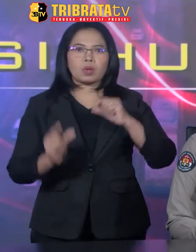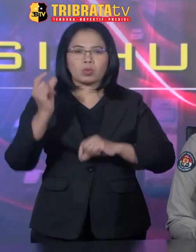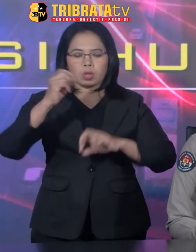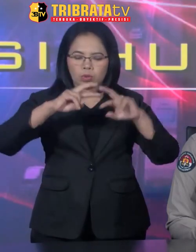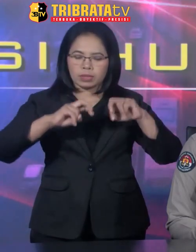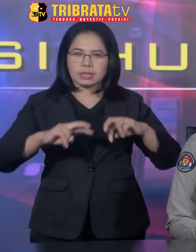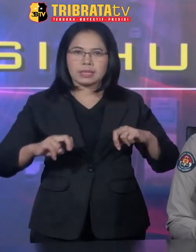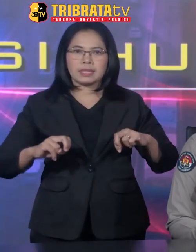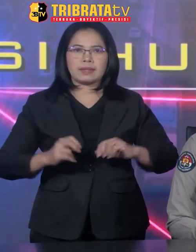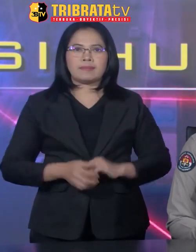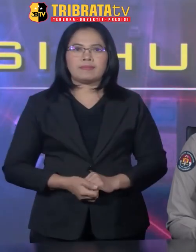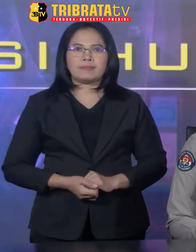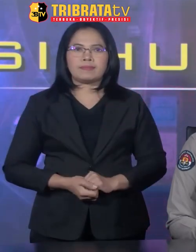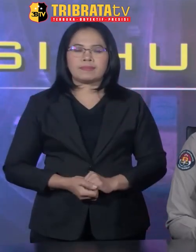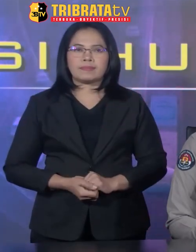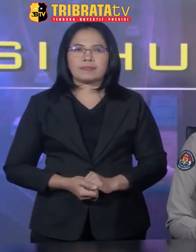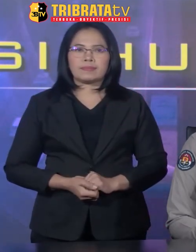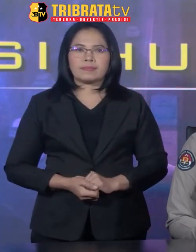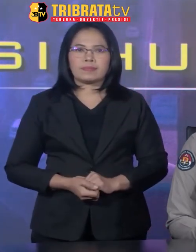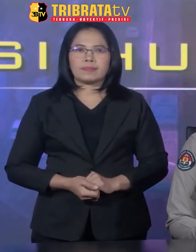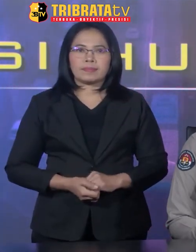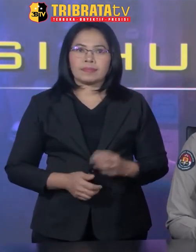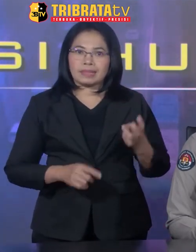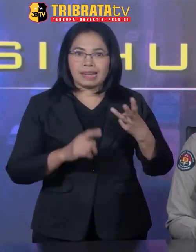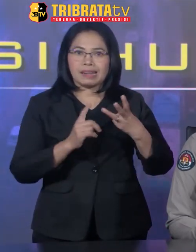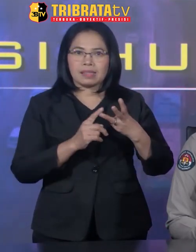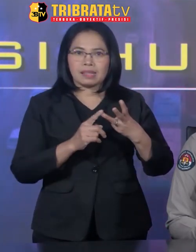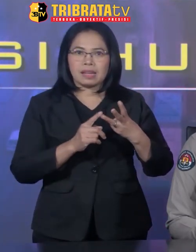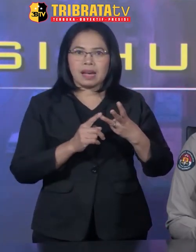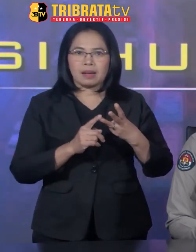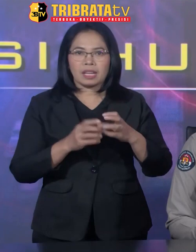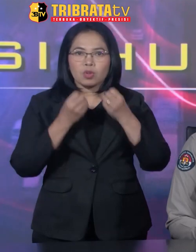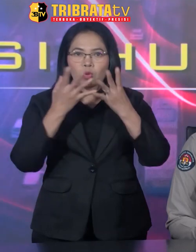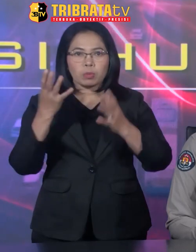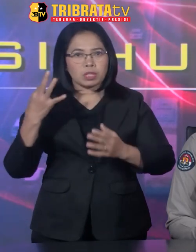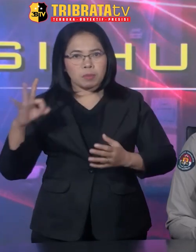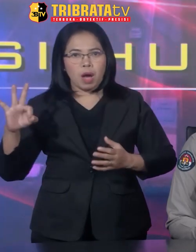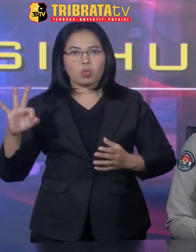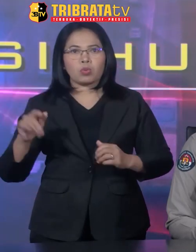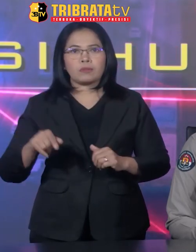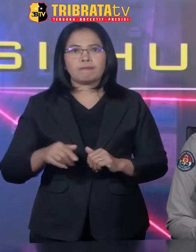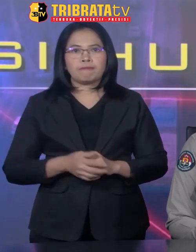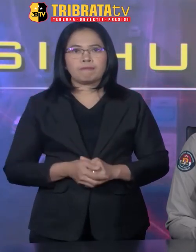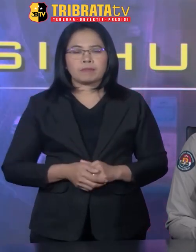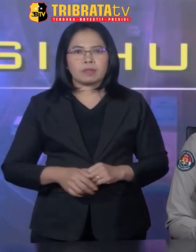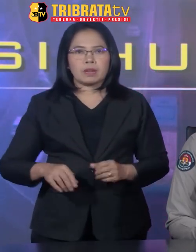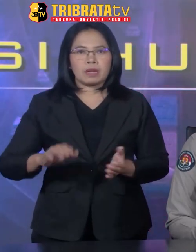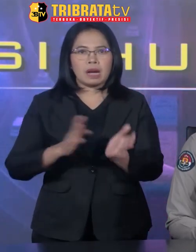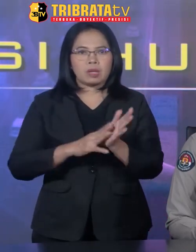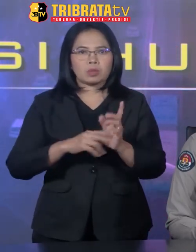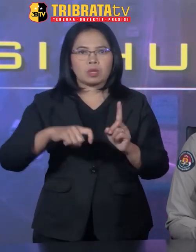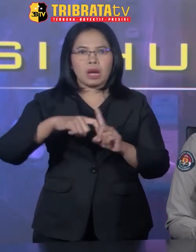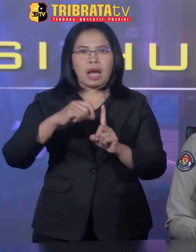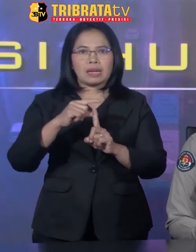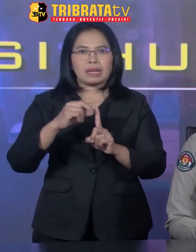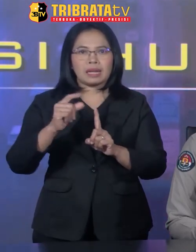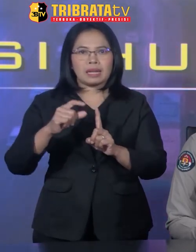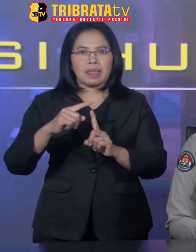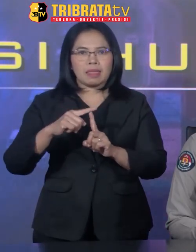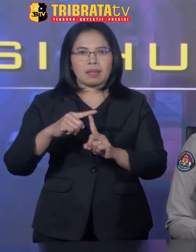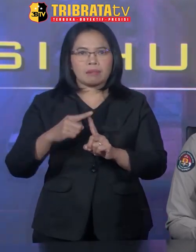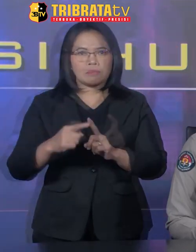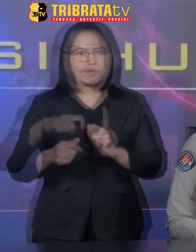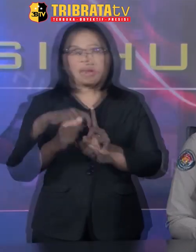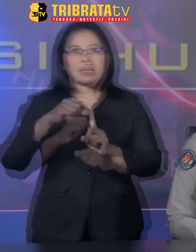penyelidikan lebih lanjut. Yang ketiga, update terkait dugaan kasus KDRT yang dilakukan oleh